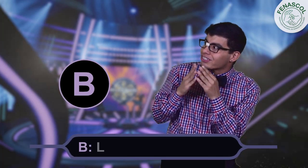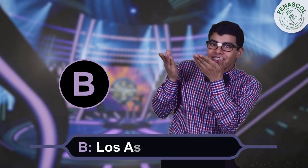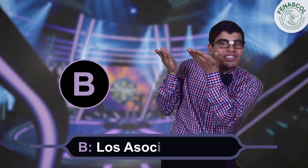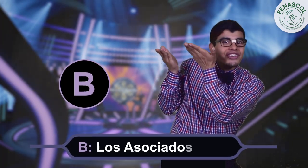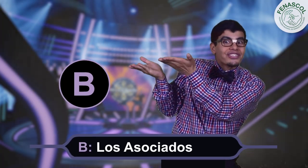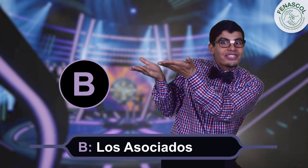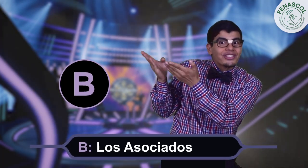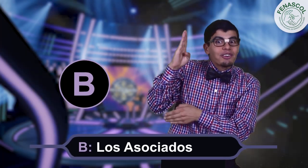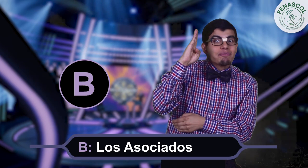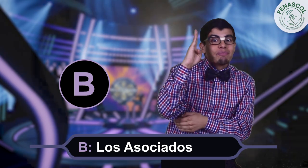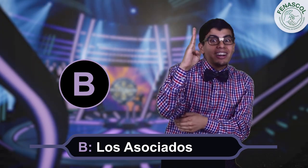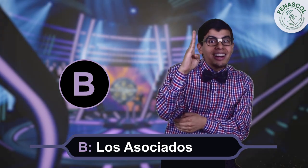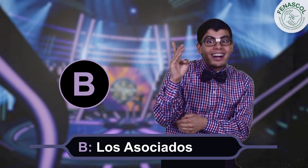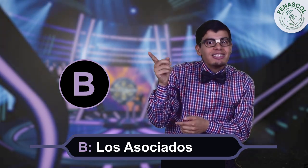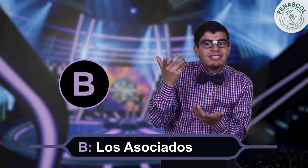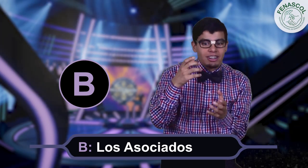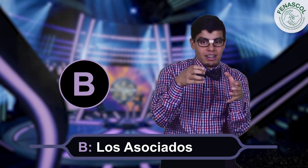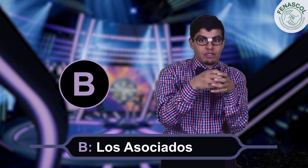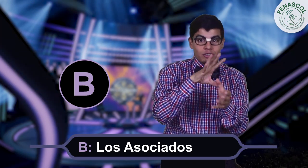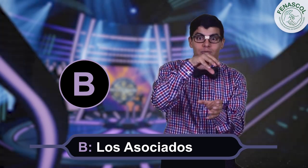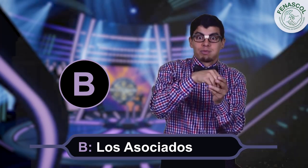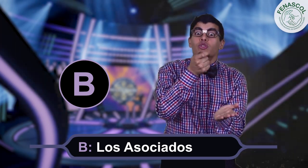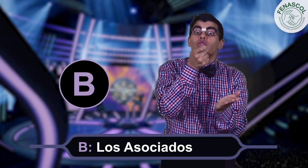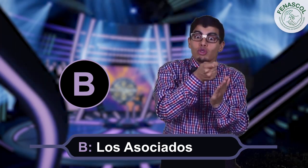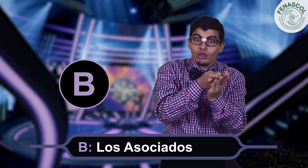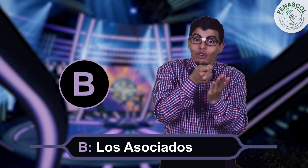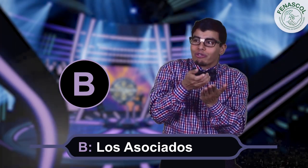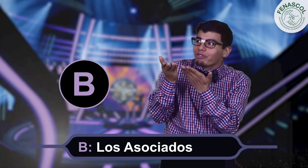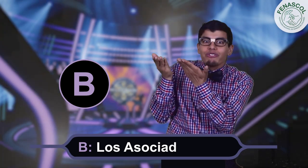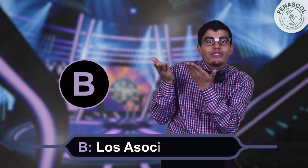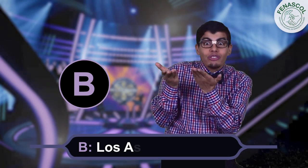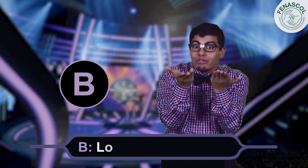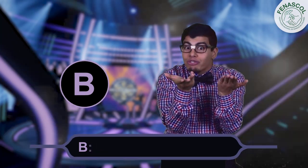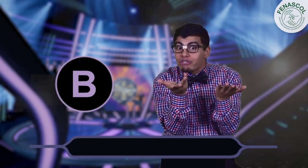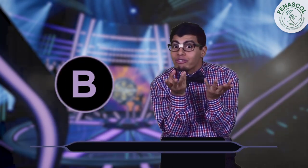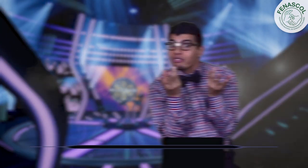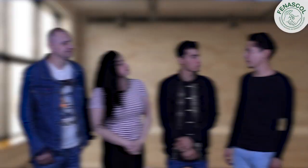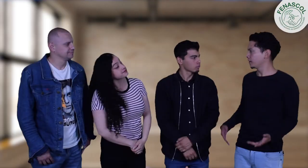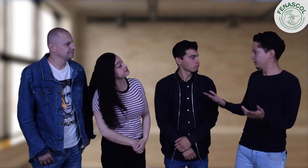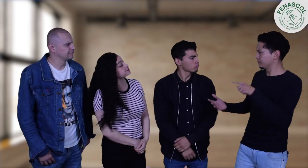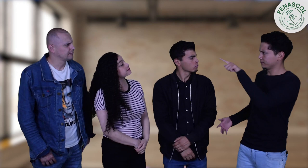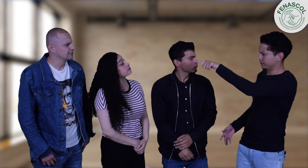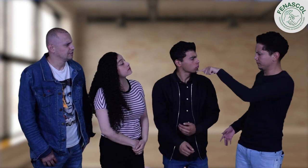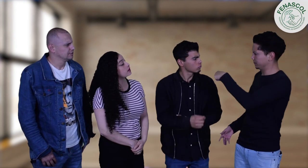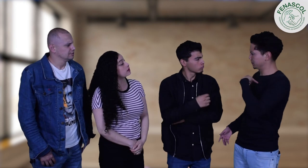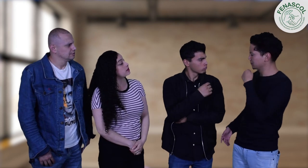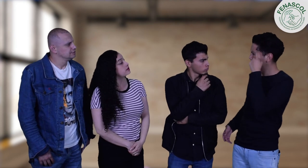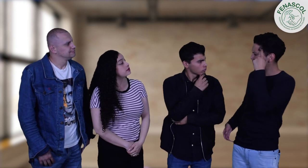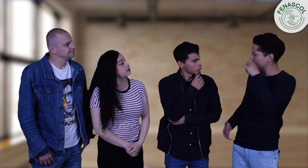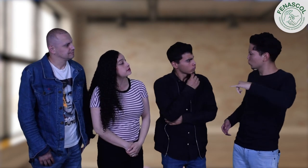Aquí está la B, los asociados. Tanto ustedes como yo estamos pensando